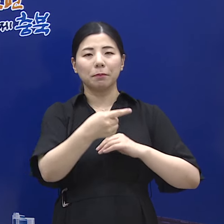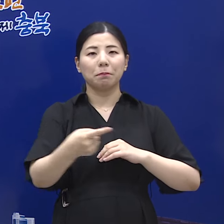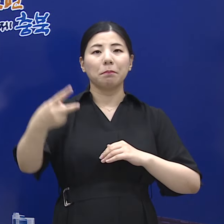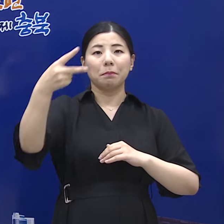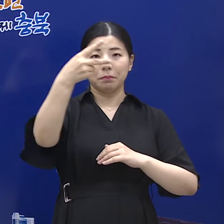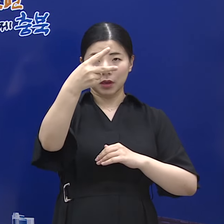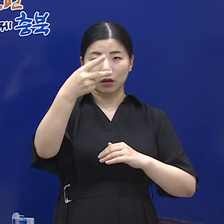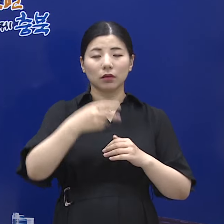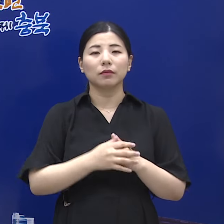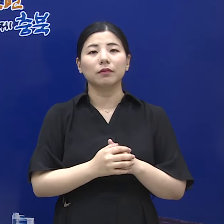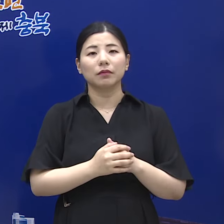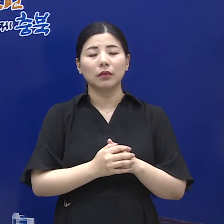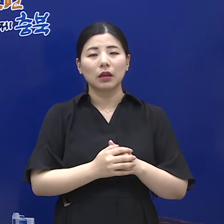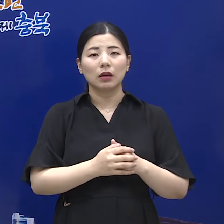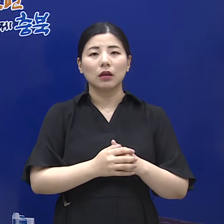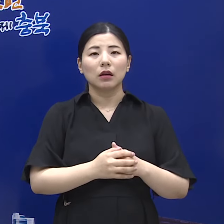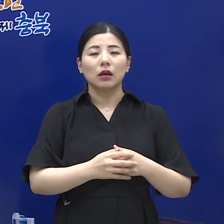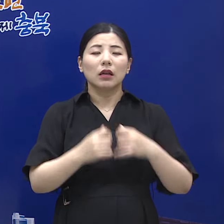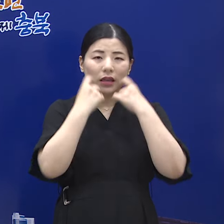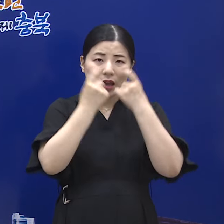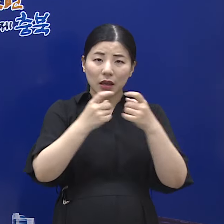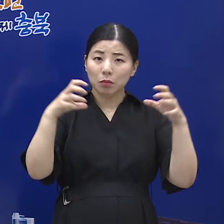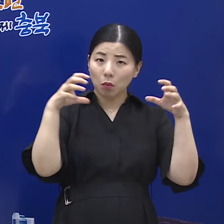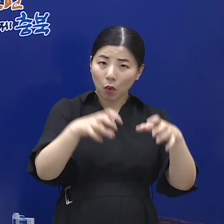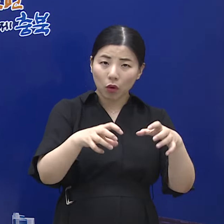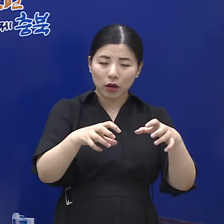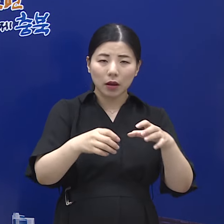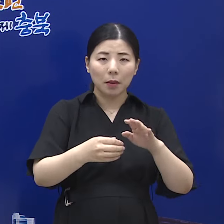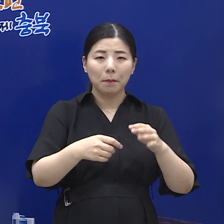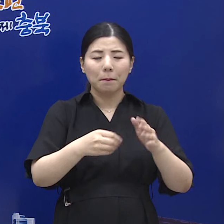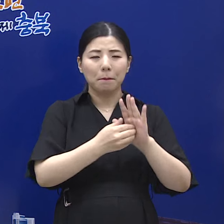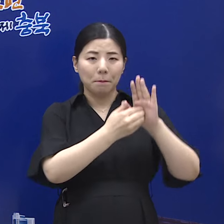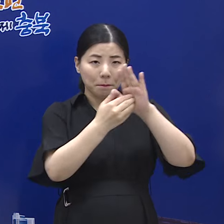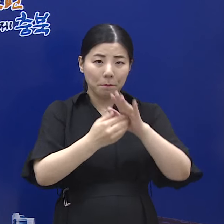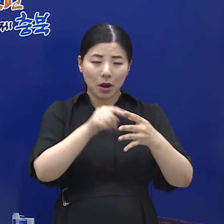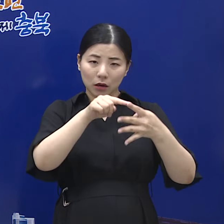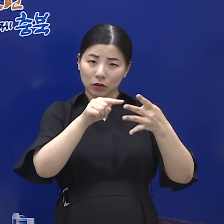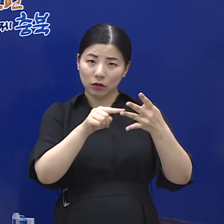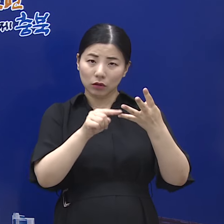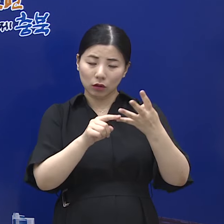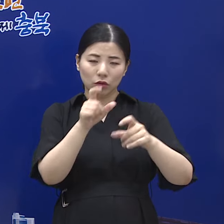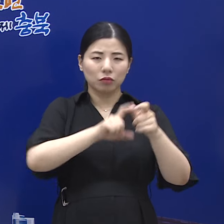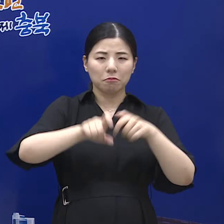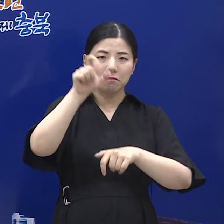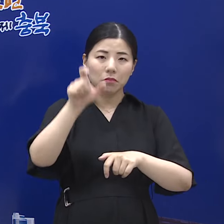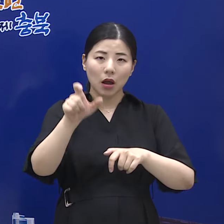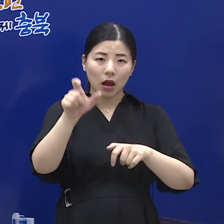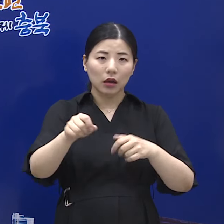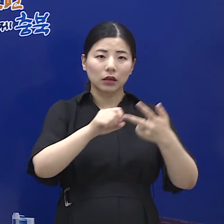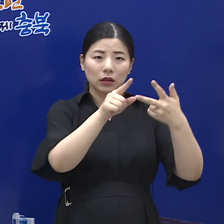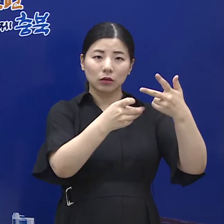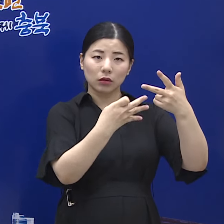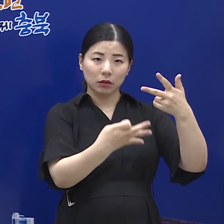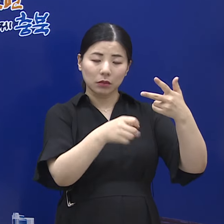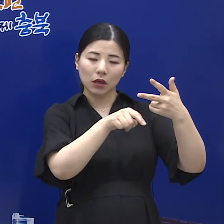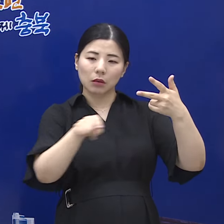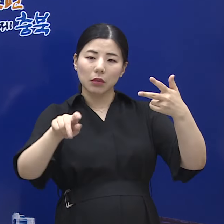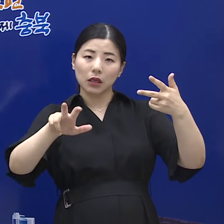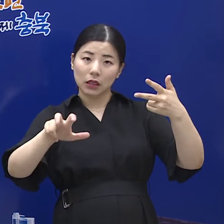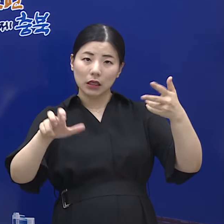상향하고 사적 모임 등 일부 방역수칙을 강화하여 7월 14일부터 7월 25일까지